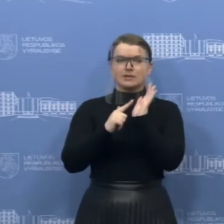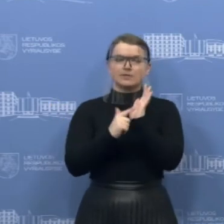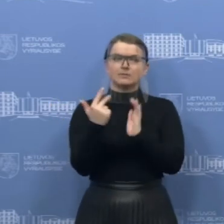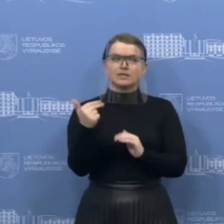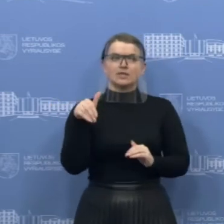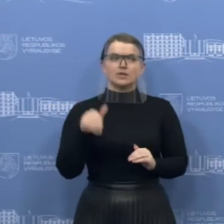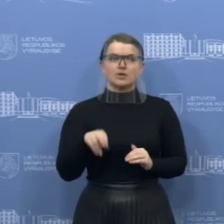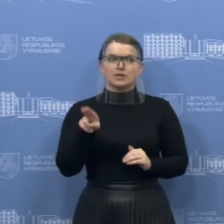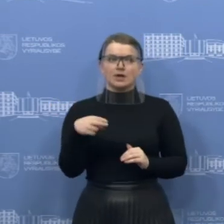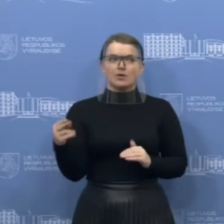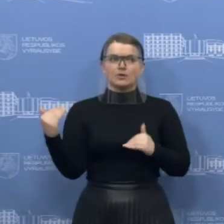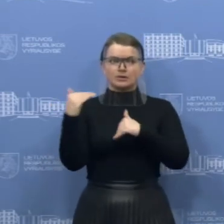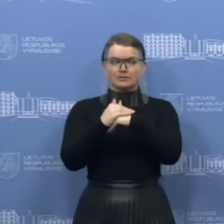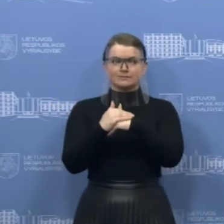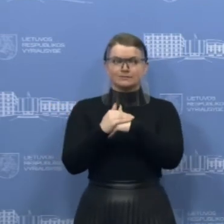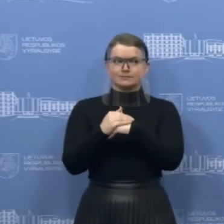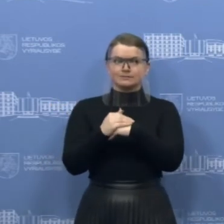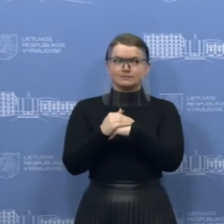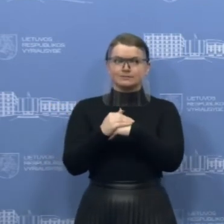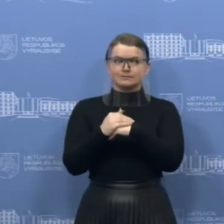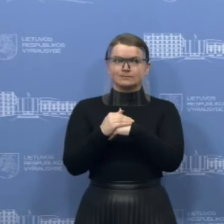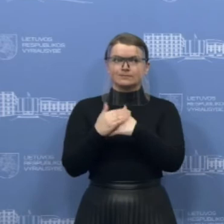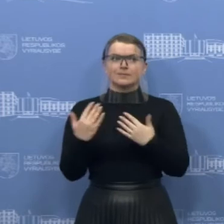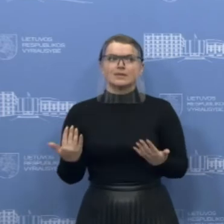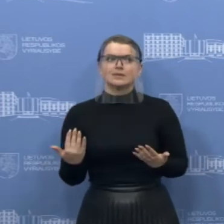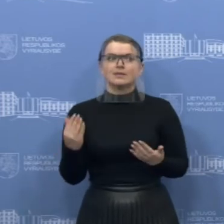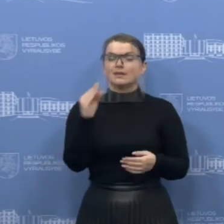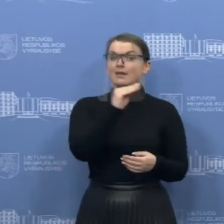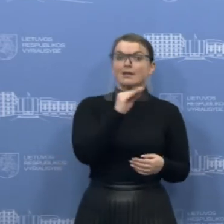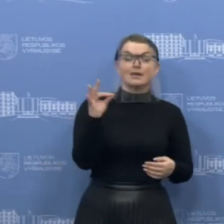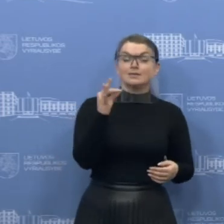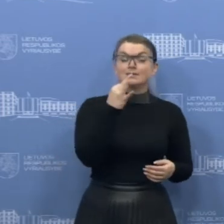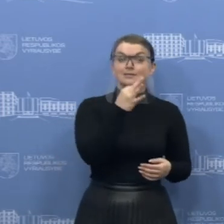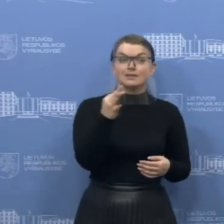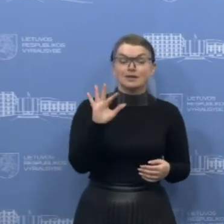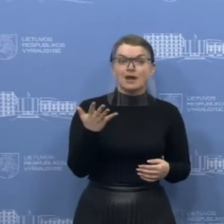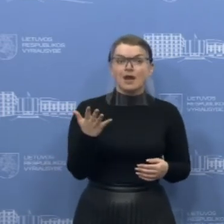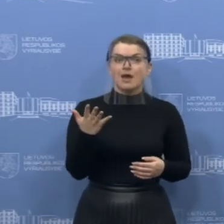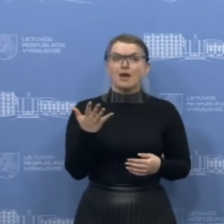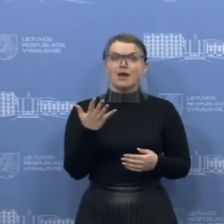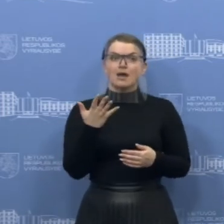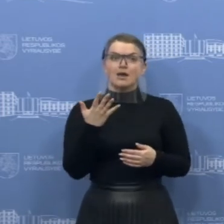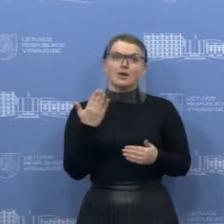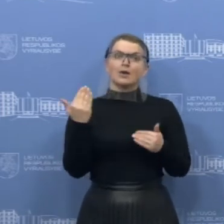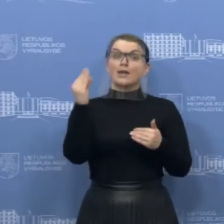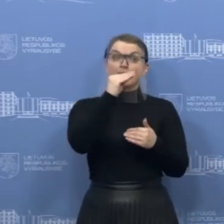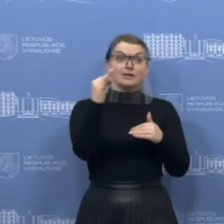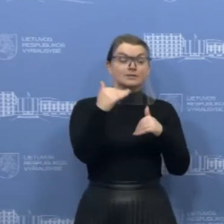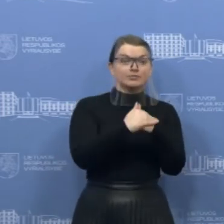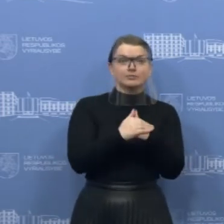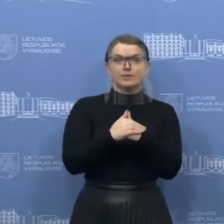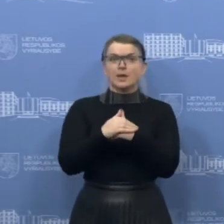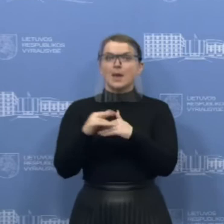eurų. Tačiau čia mes galime tikėtis, kaip minėjo Europos Sąjungos, kofinansavimo. Paryžius